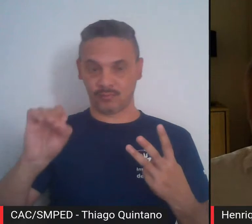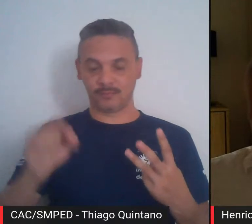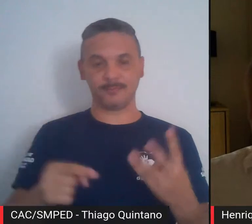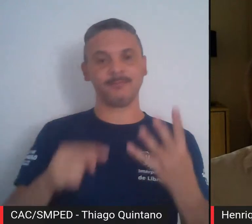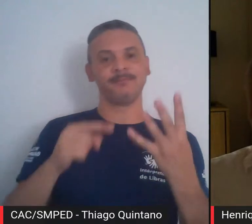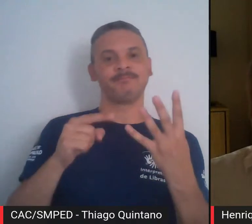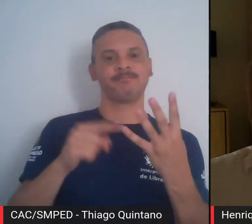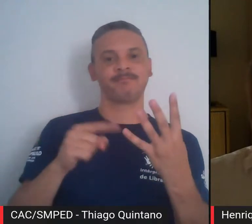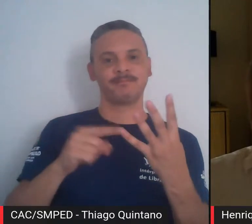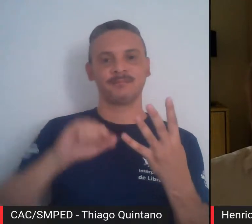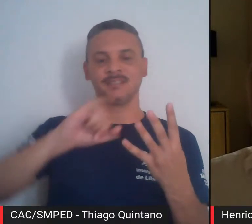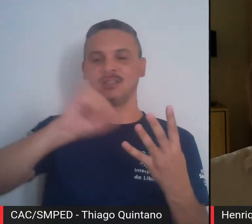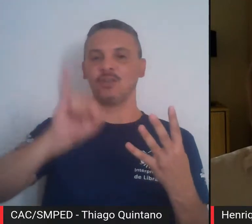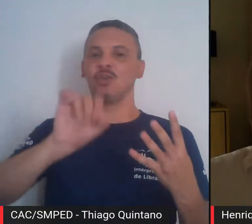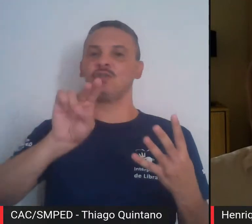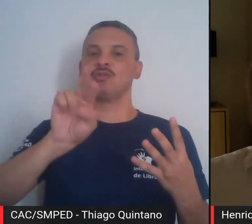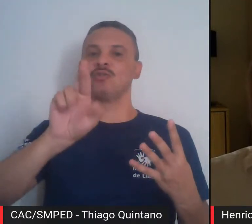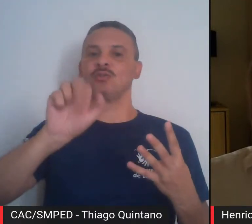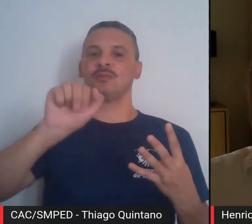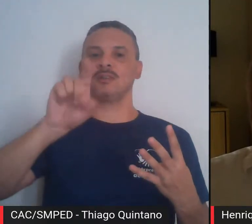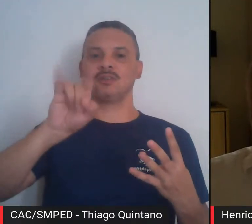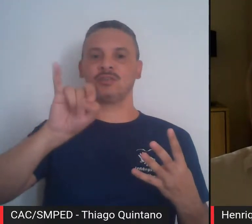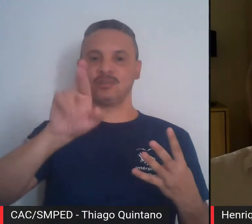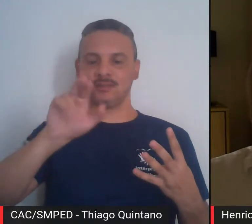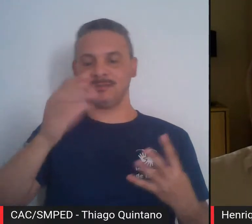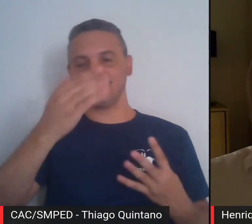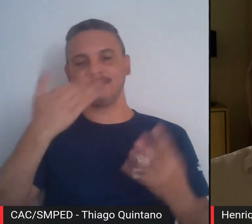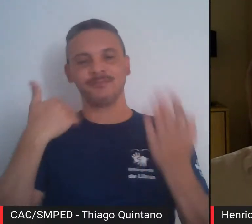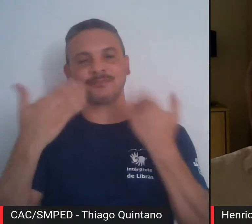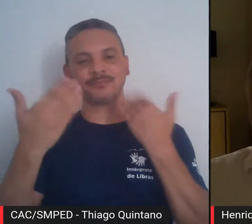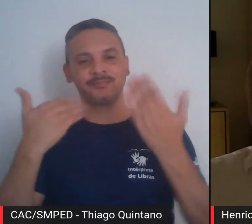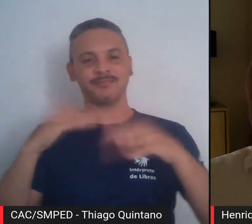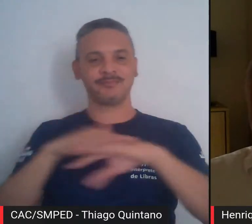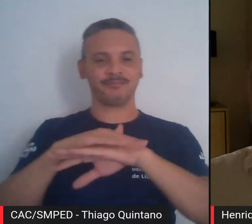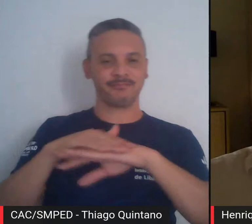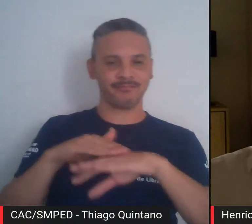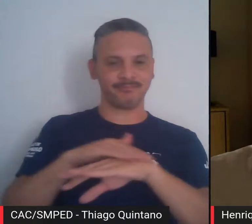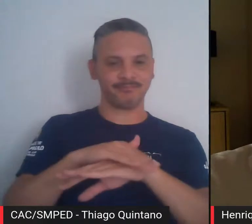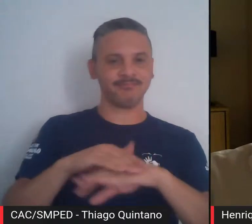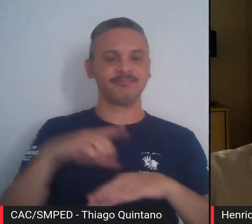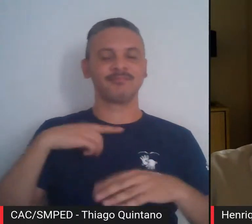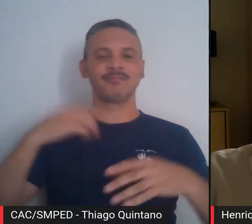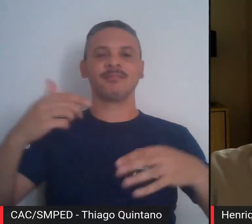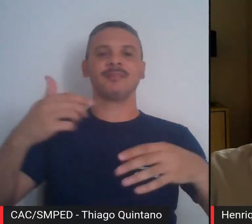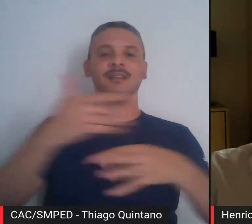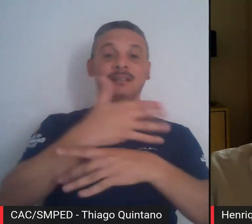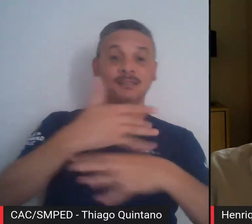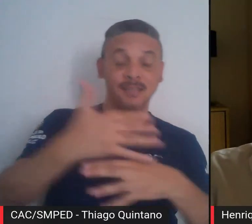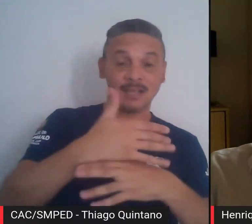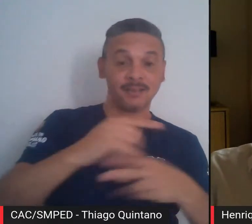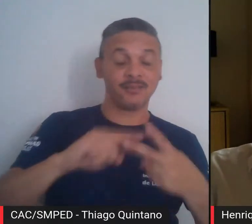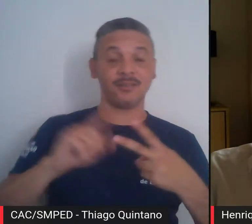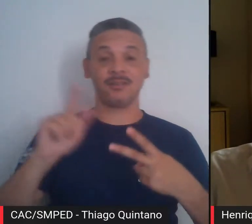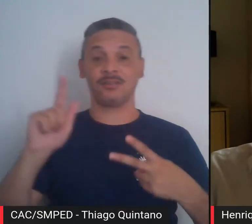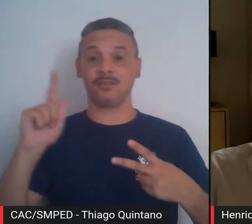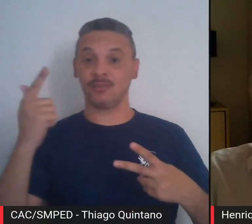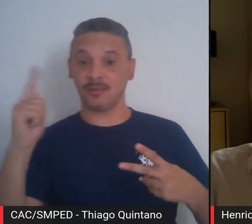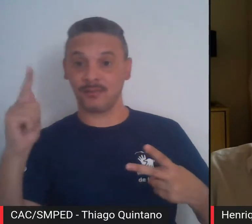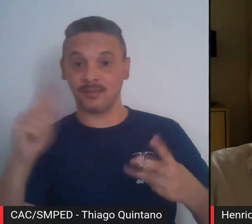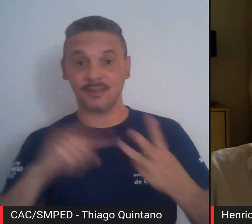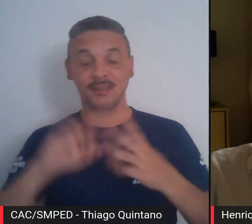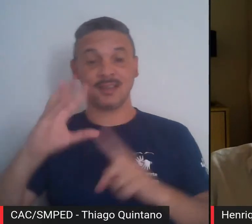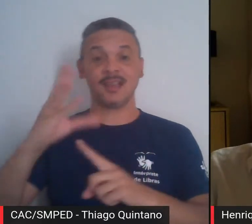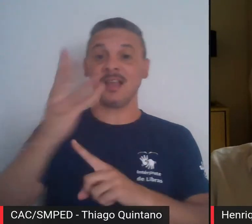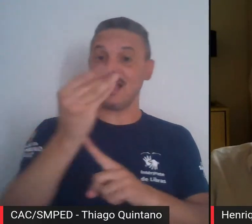geógrafo Jurandir Ross, para uma conversa que reúne cidade, geografia, arte e